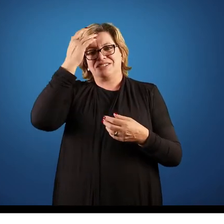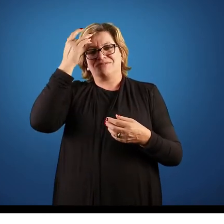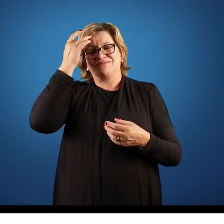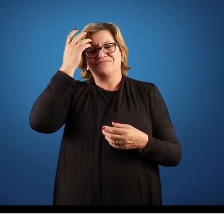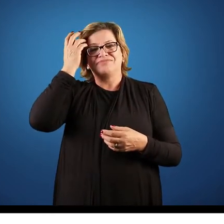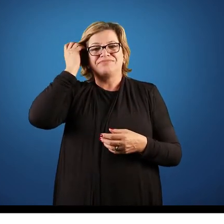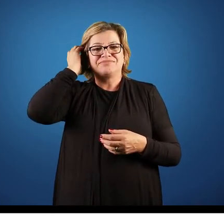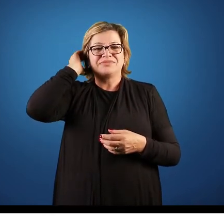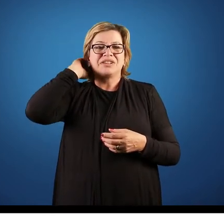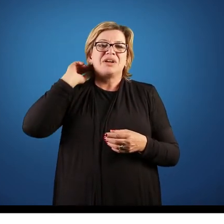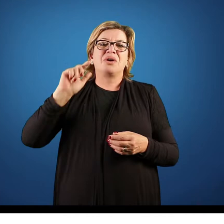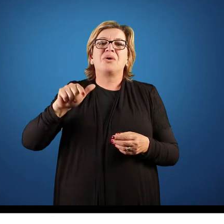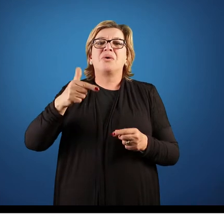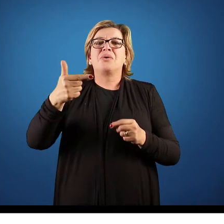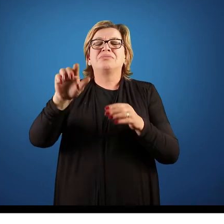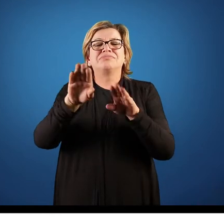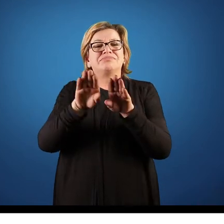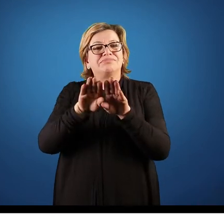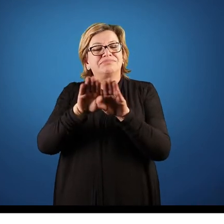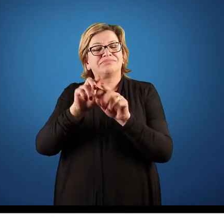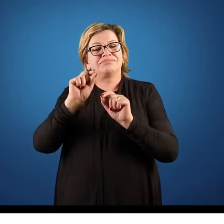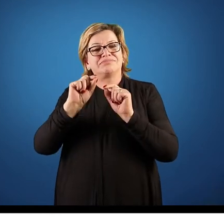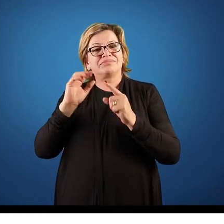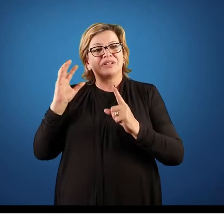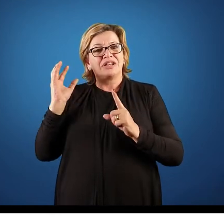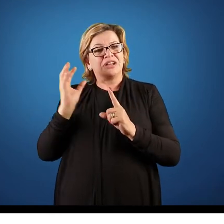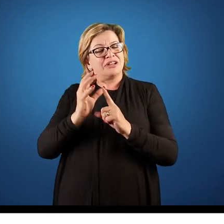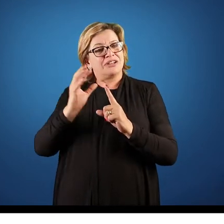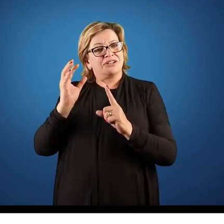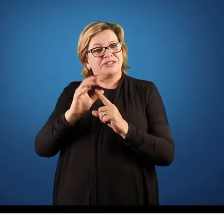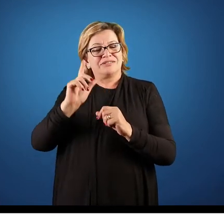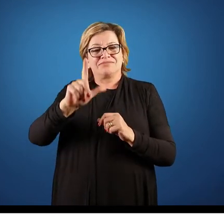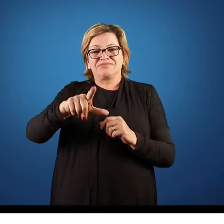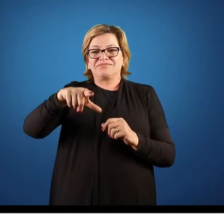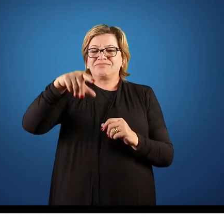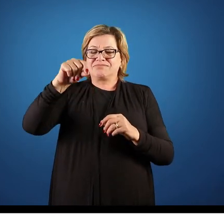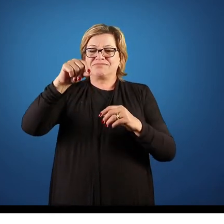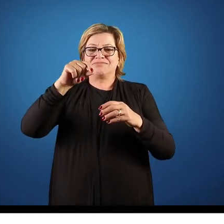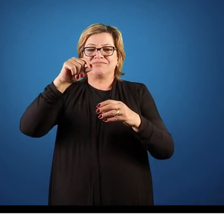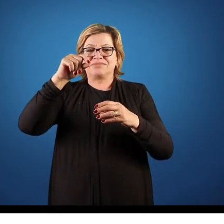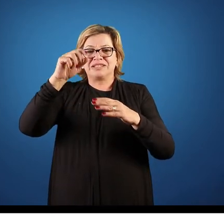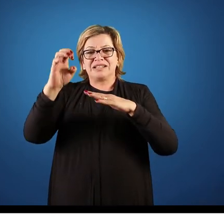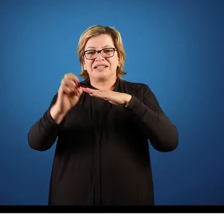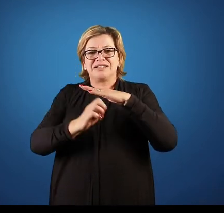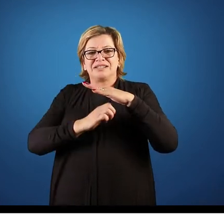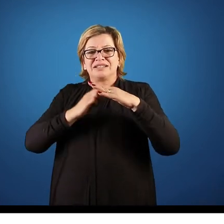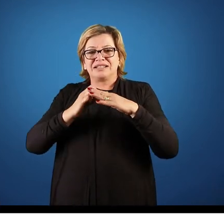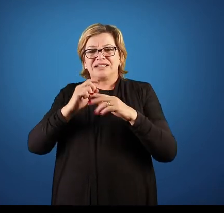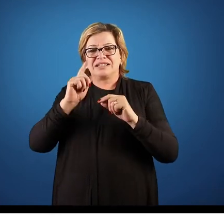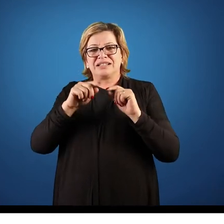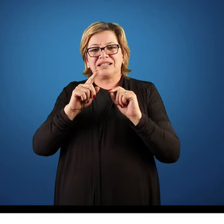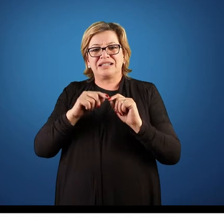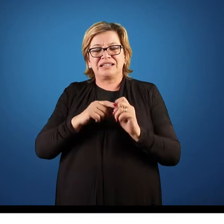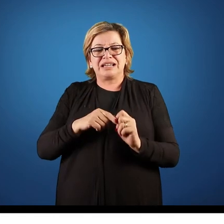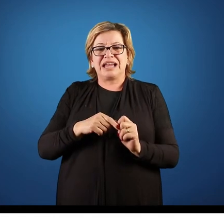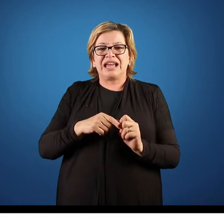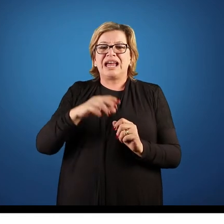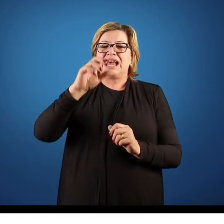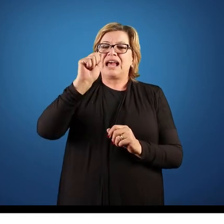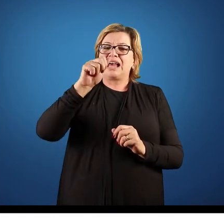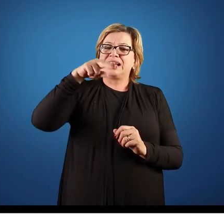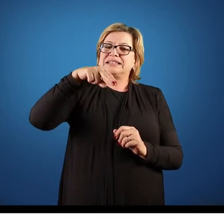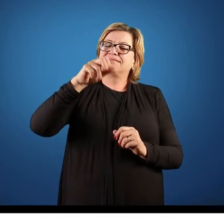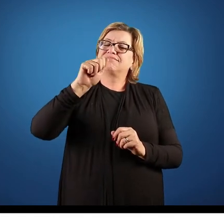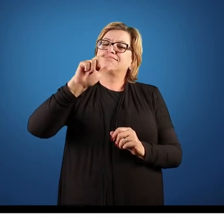importante. Outra coisa também que influencia muito, né, no processo decisório dentro das organizações é uma análise de cenário.